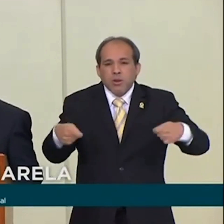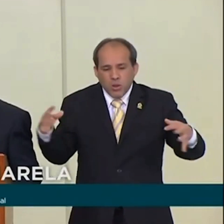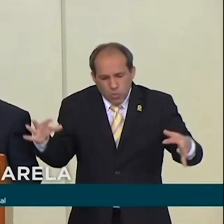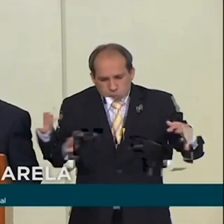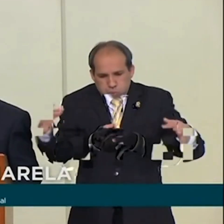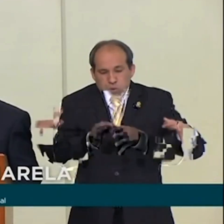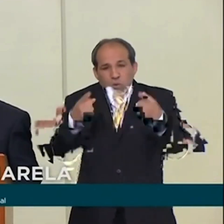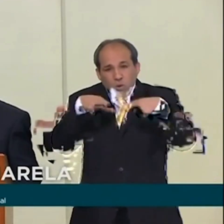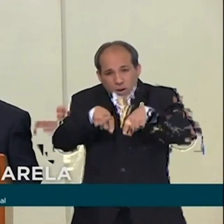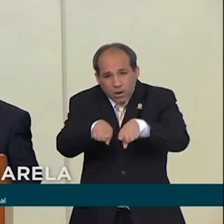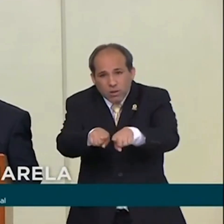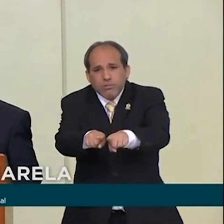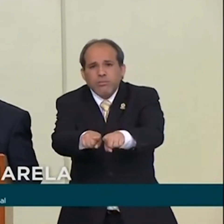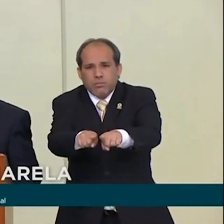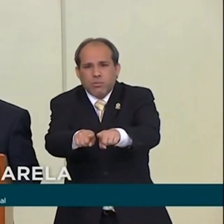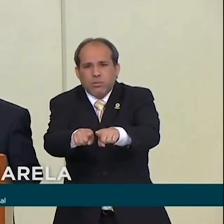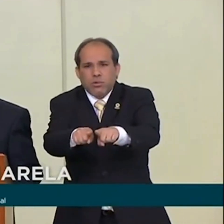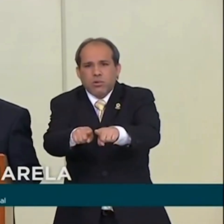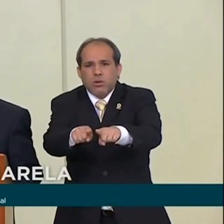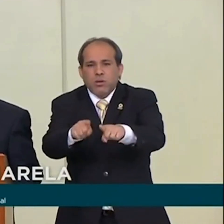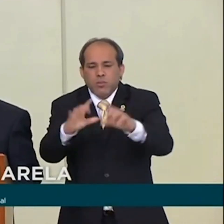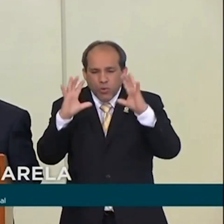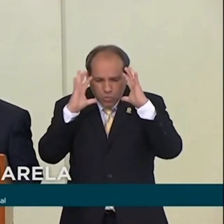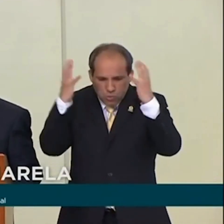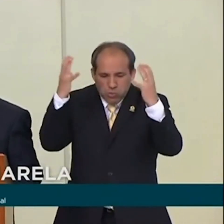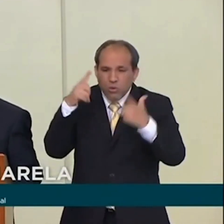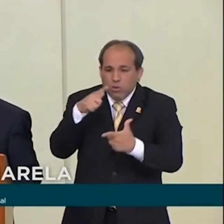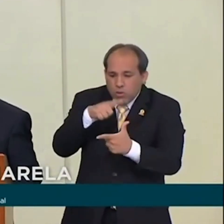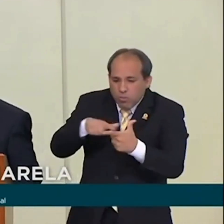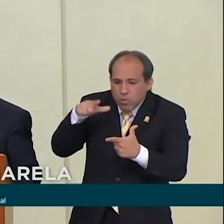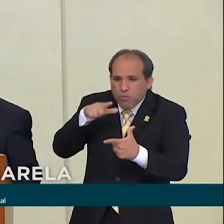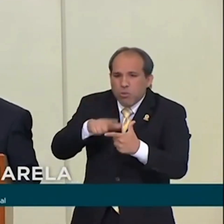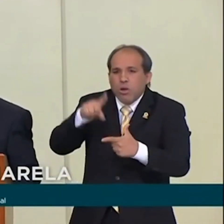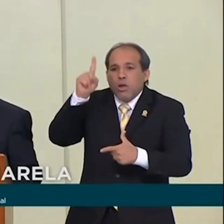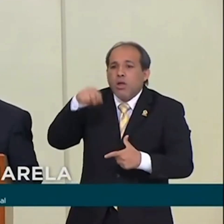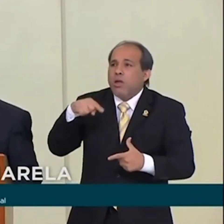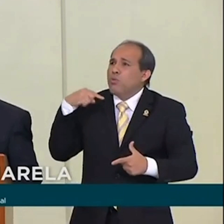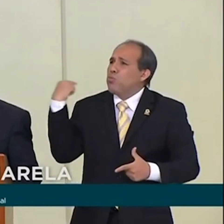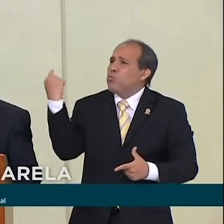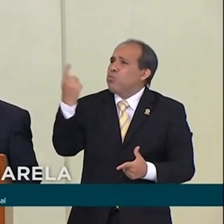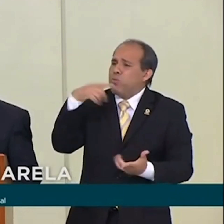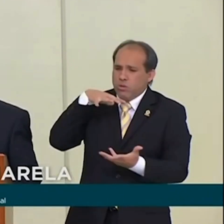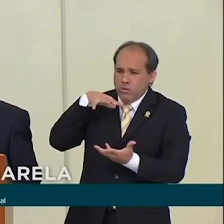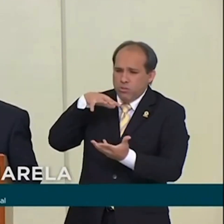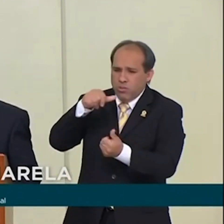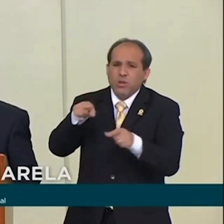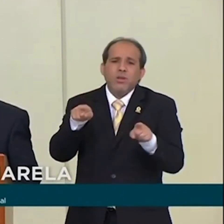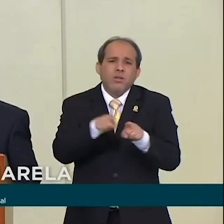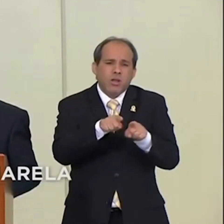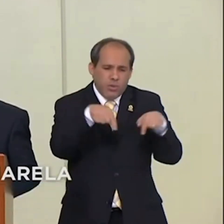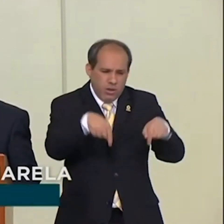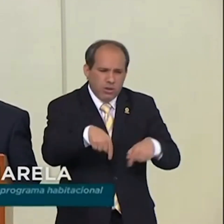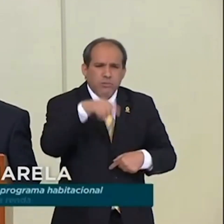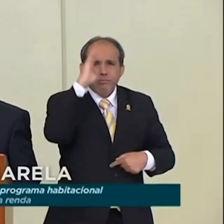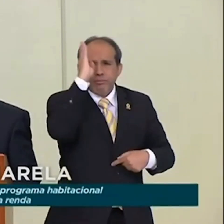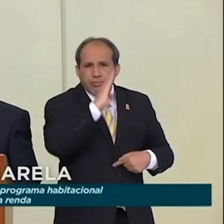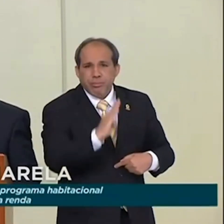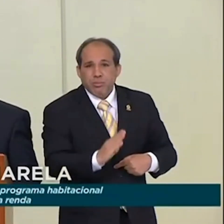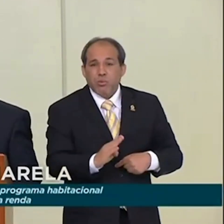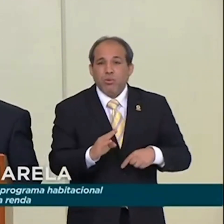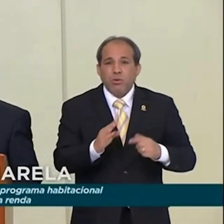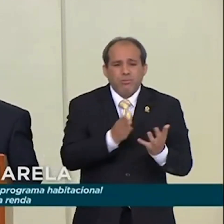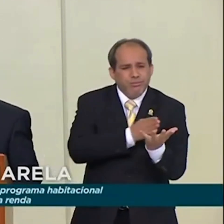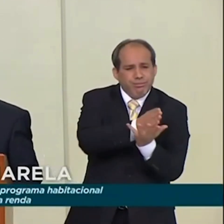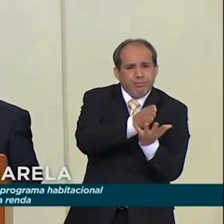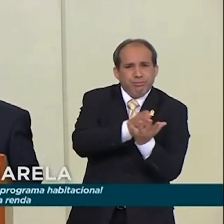caminhar lado a lado na resolução de um problema que acometia o mundo inteiro e o Brasil em particular. Então, as ações